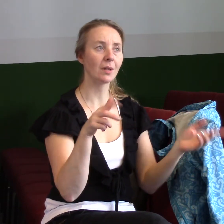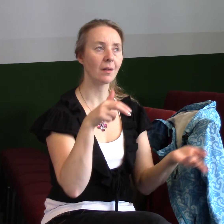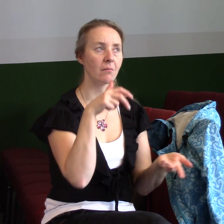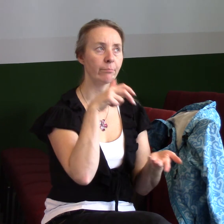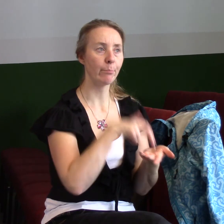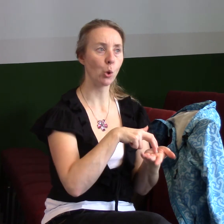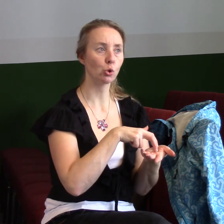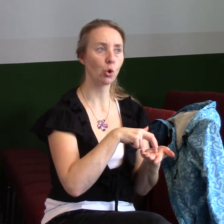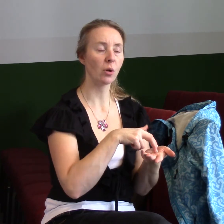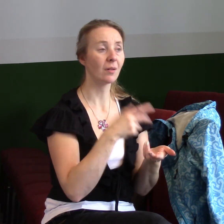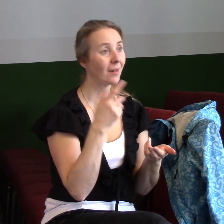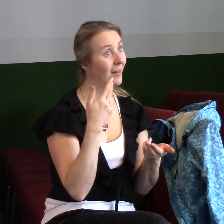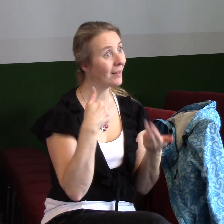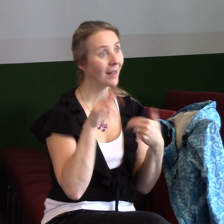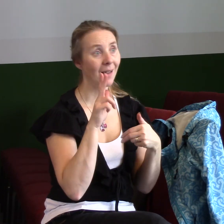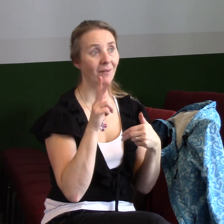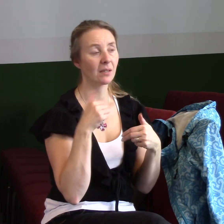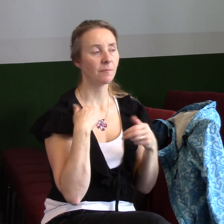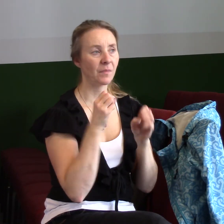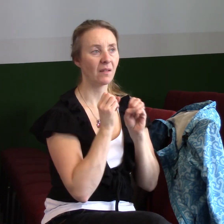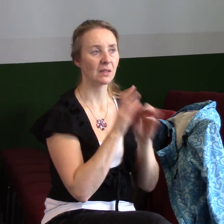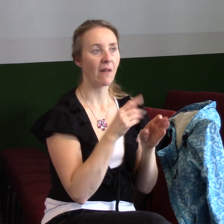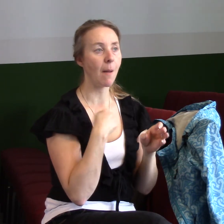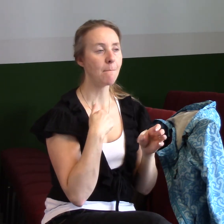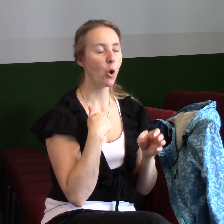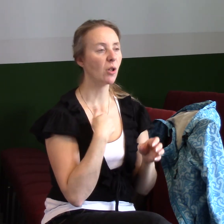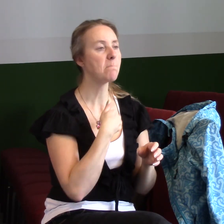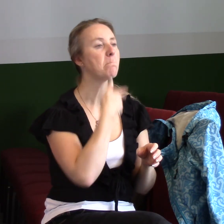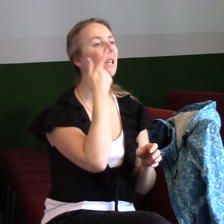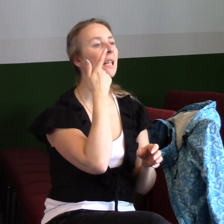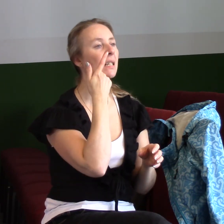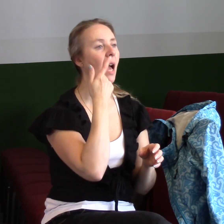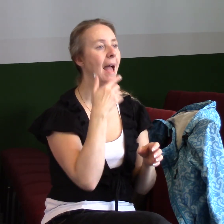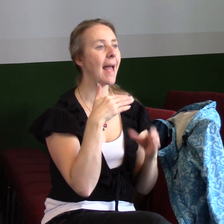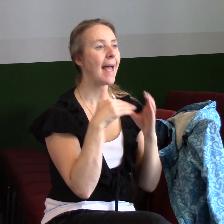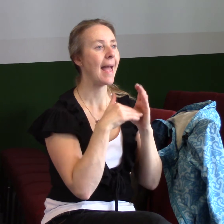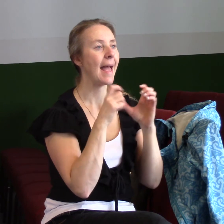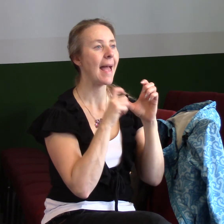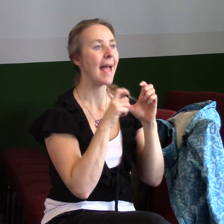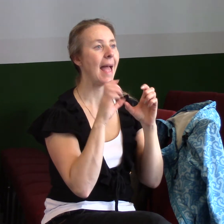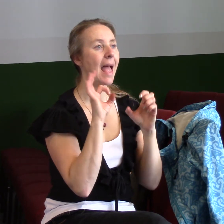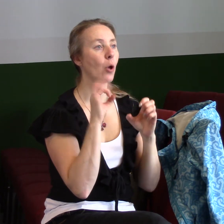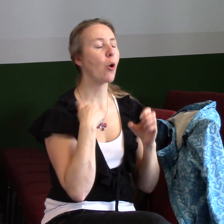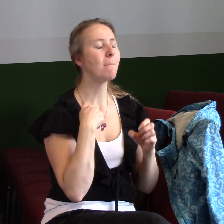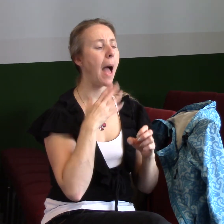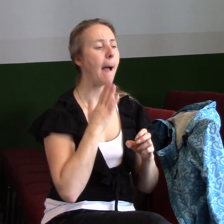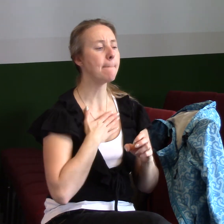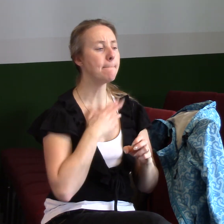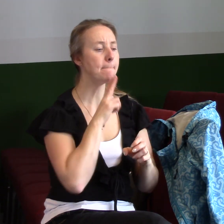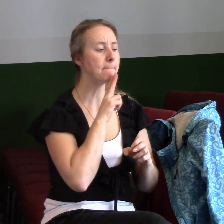Třeba nejčastější věc, vzdáváme se svého ega. Já mám právo, já mám pravdu, já jsem ten, podle